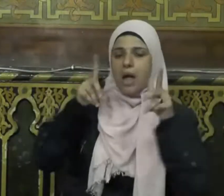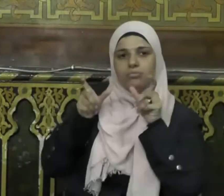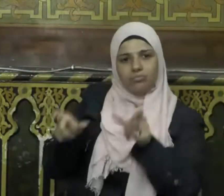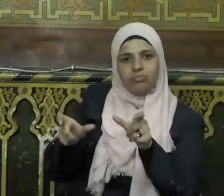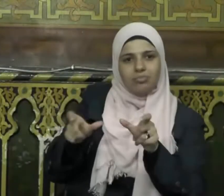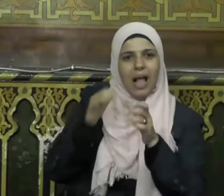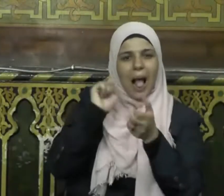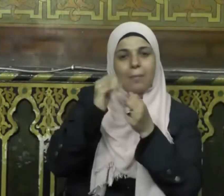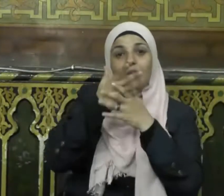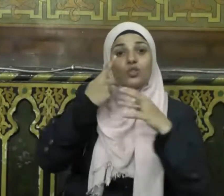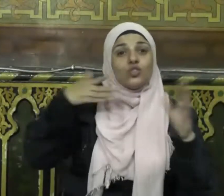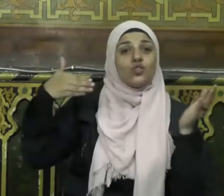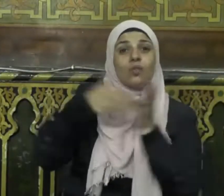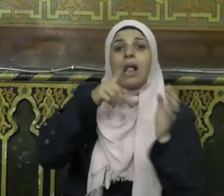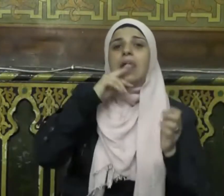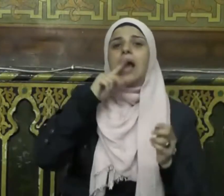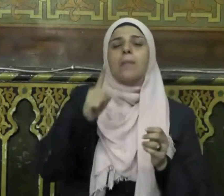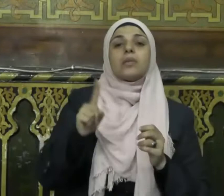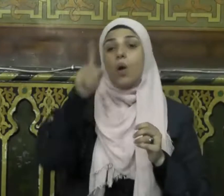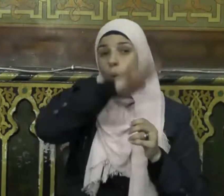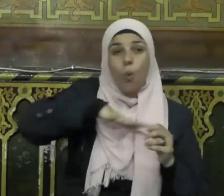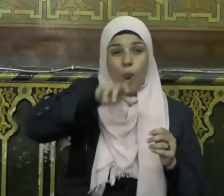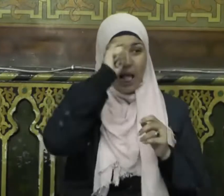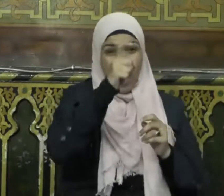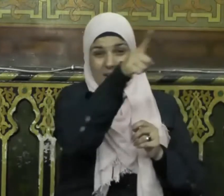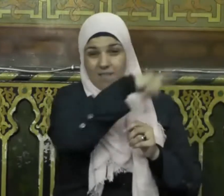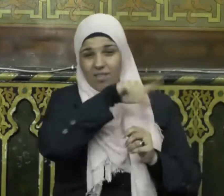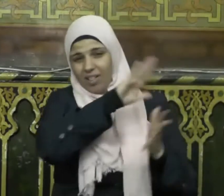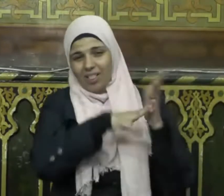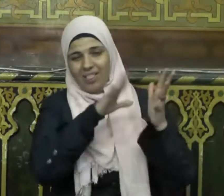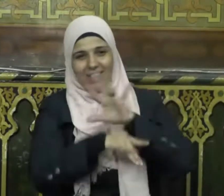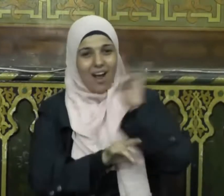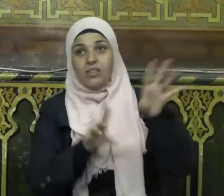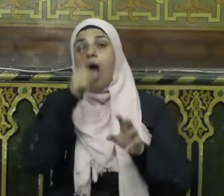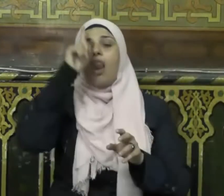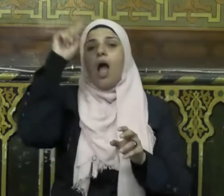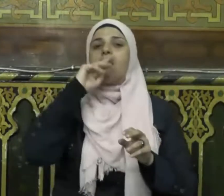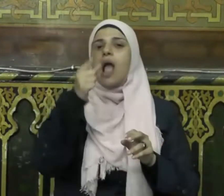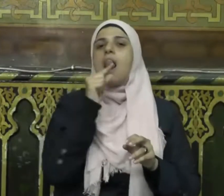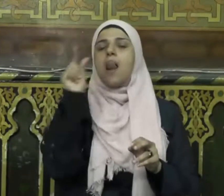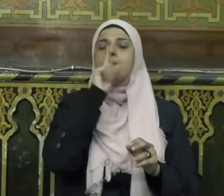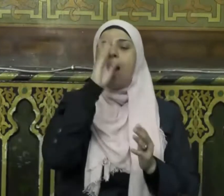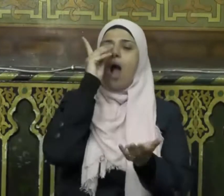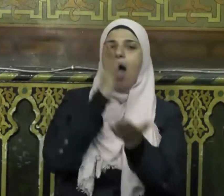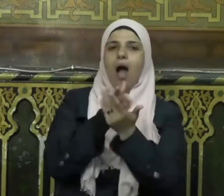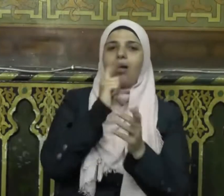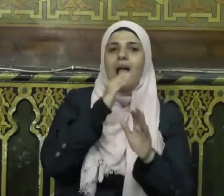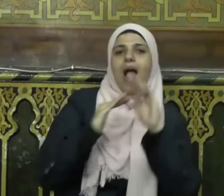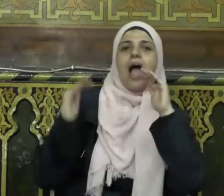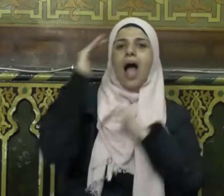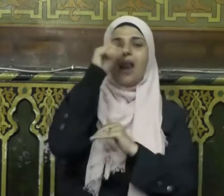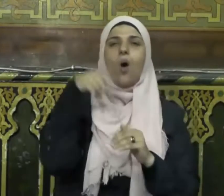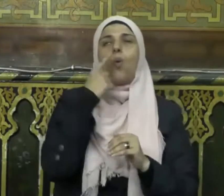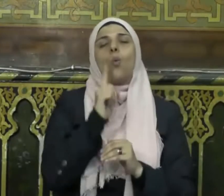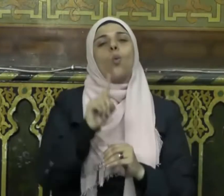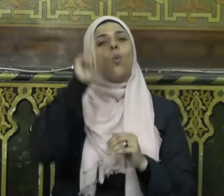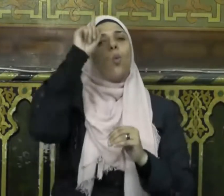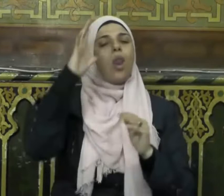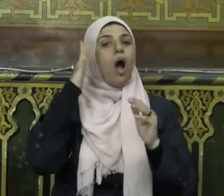تروها وجعل كلمة الذين كفروا السفلا وكلمة الله هي العليا والله